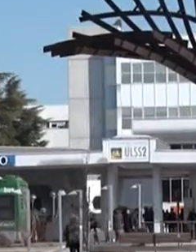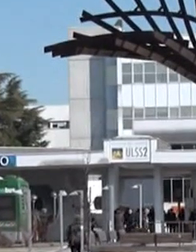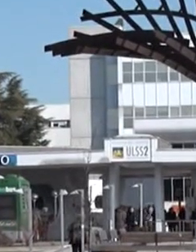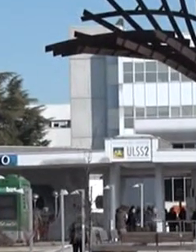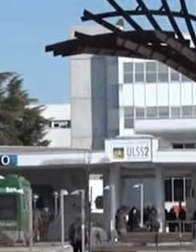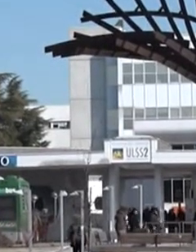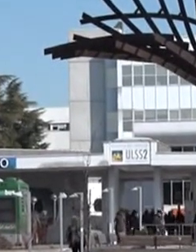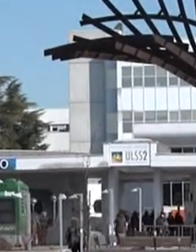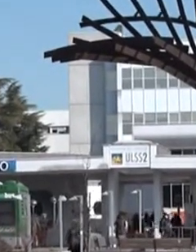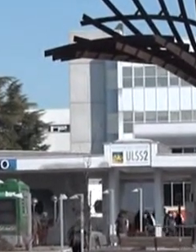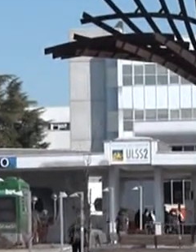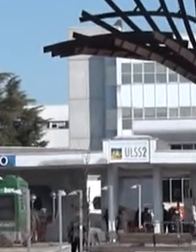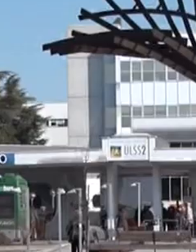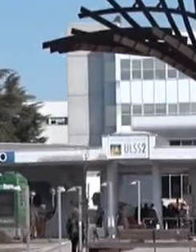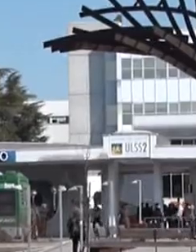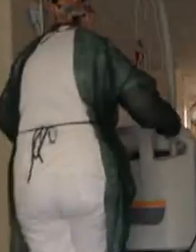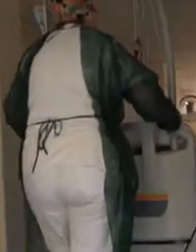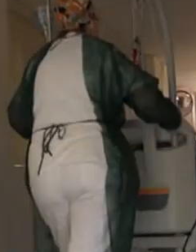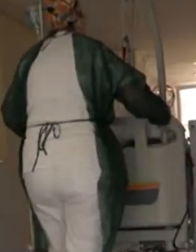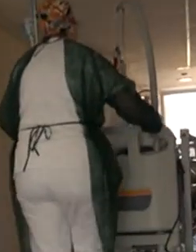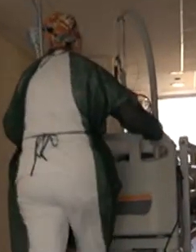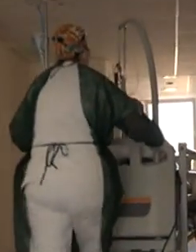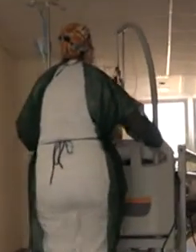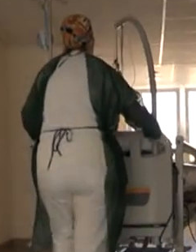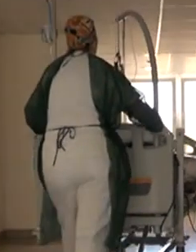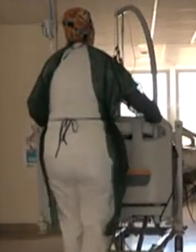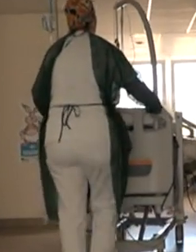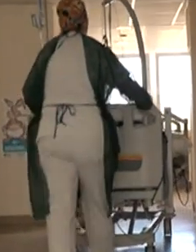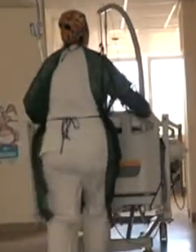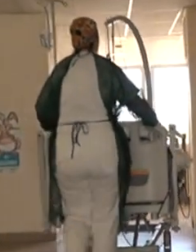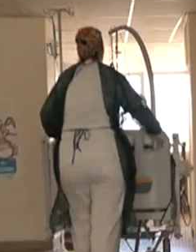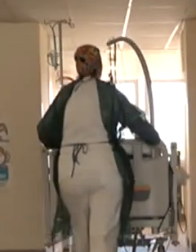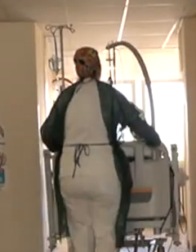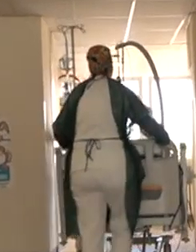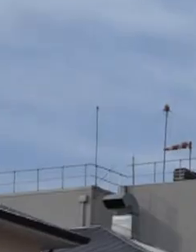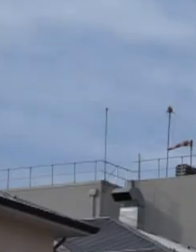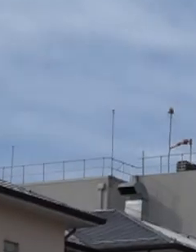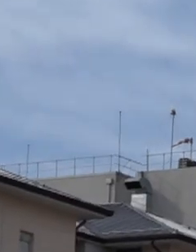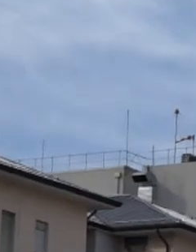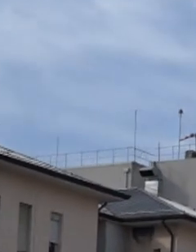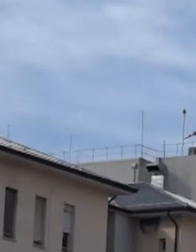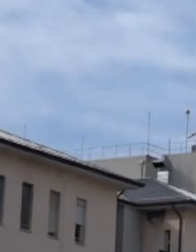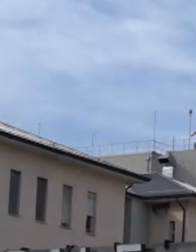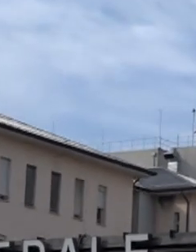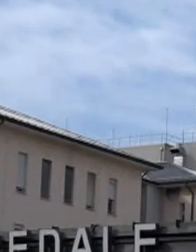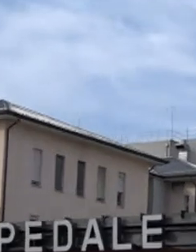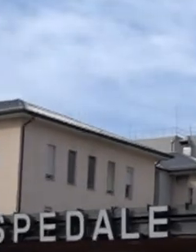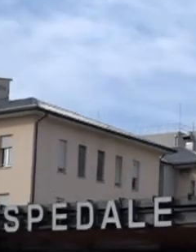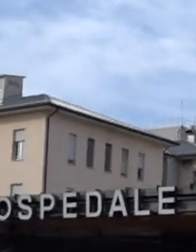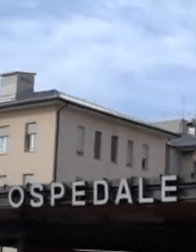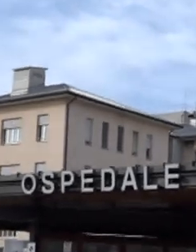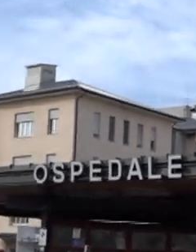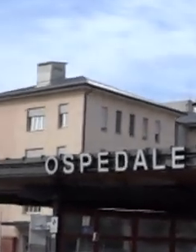Crescono contagi e ricoveri con una curva che per le terapie intensive registra un'impennata, sale l'indice RT ed il Veneto si